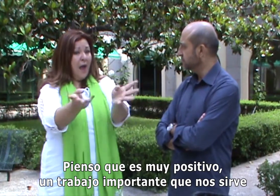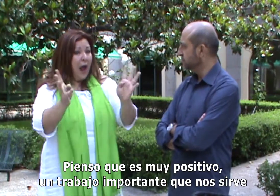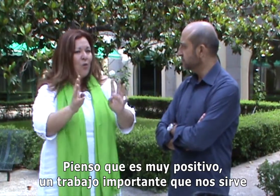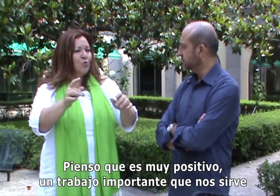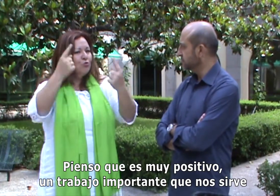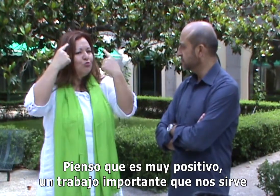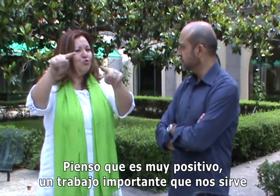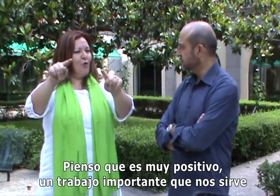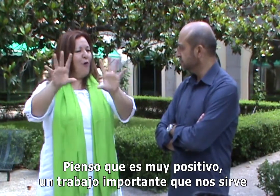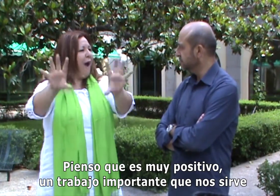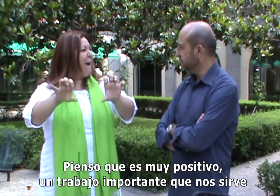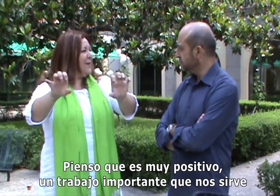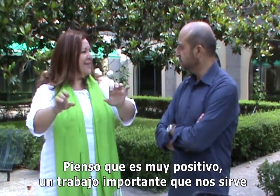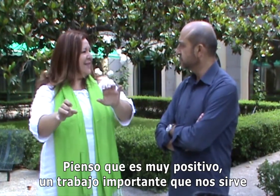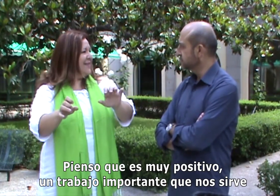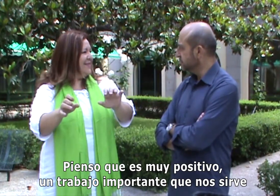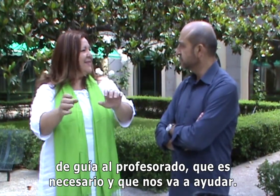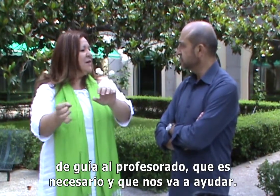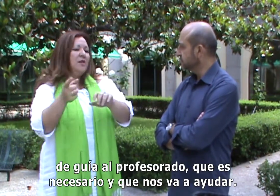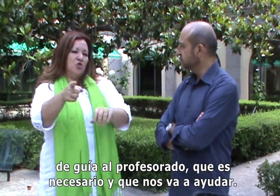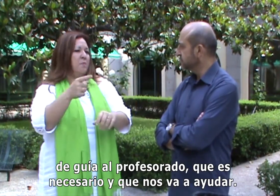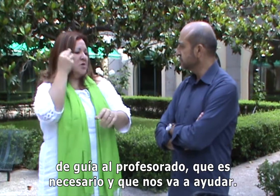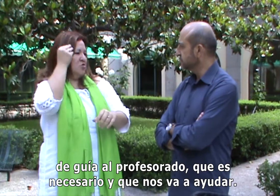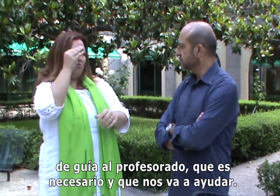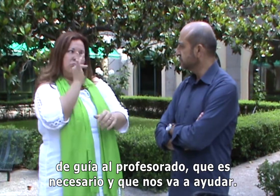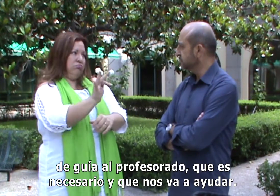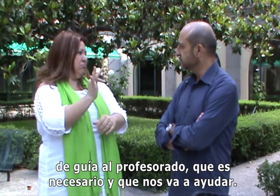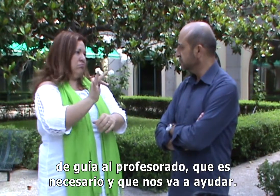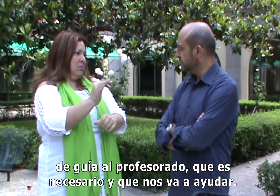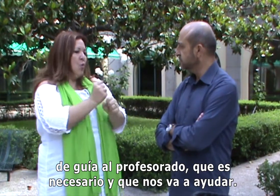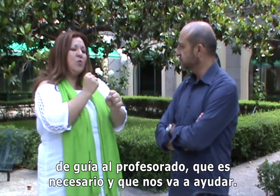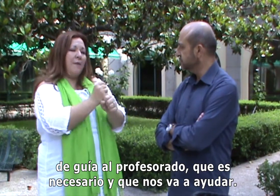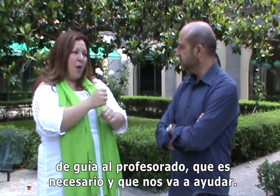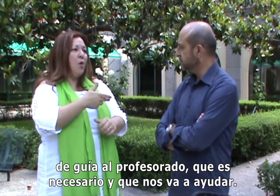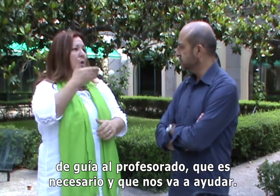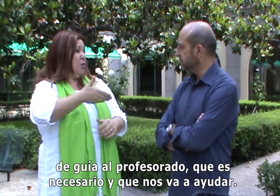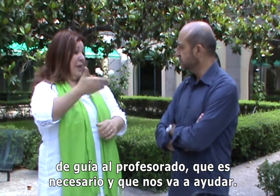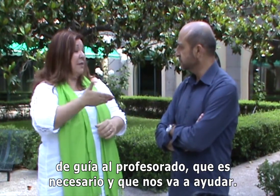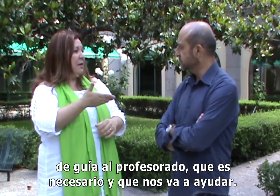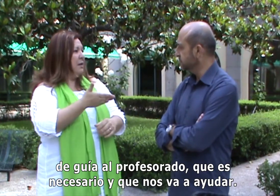Pienso que es muy positivo, un trabajo importante que nos sirve de guía al profesorado, que es necesario y que nos va a ayudar.